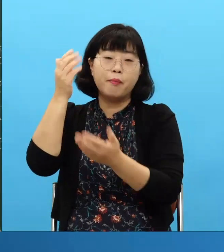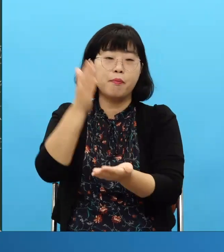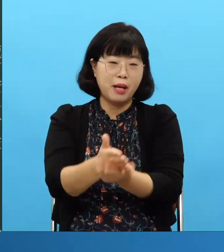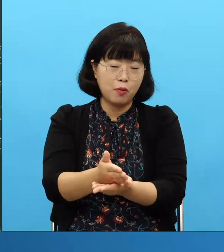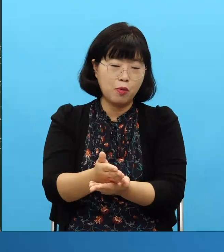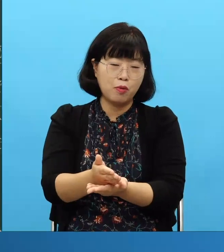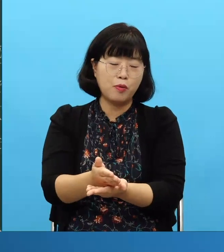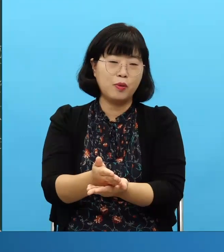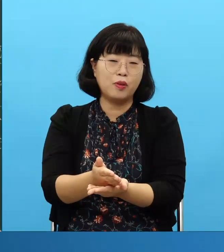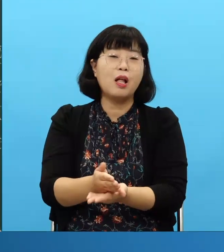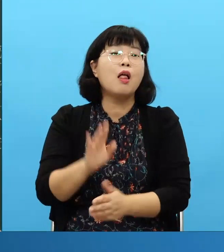que viene en el futuro